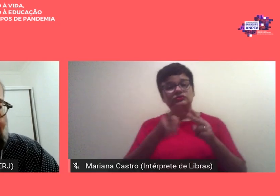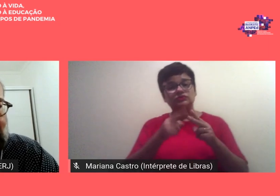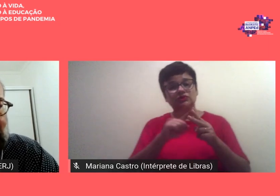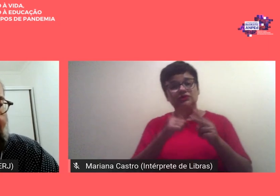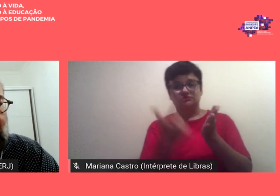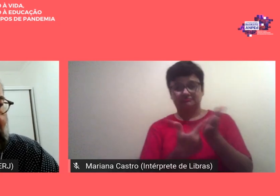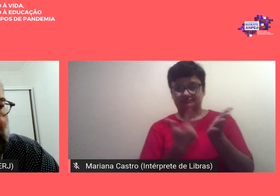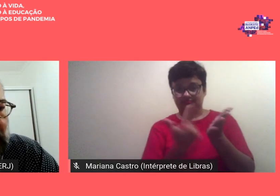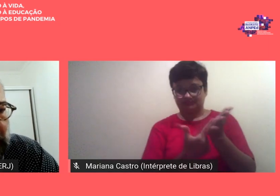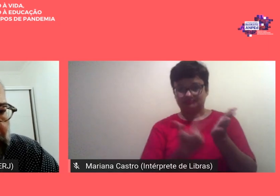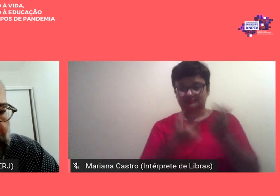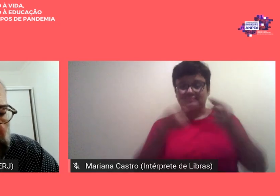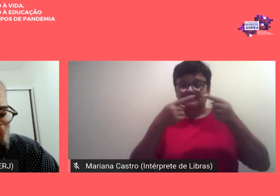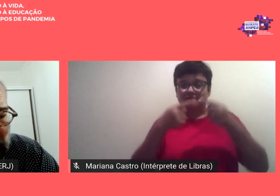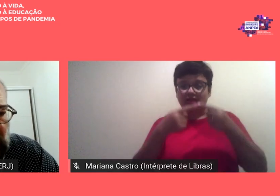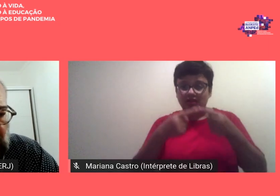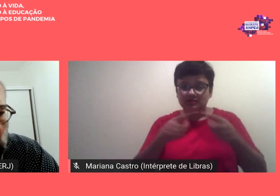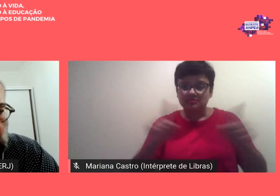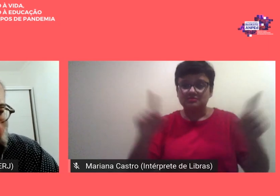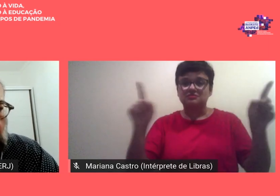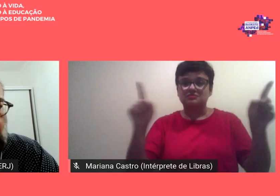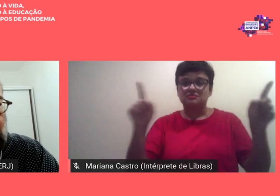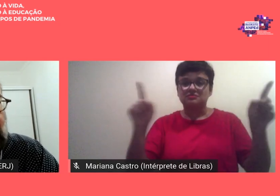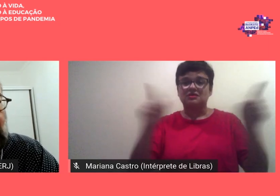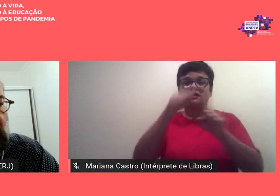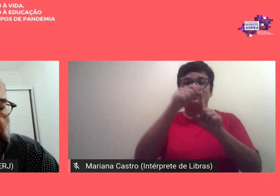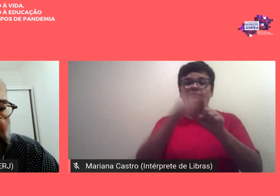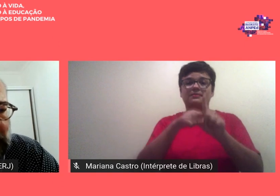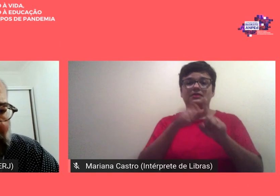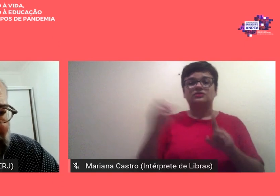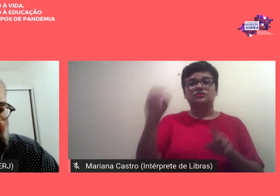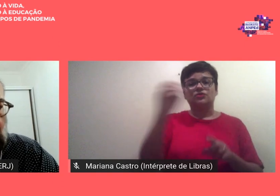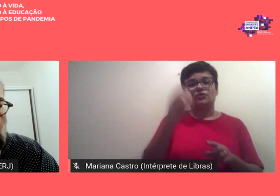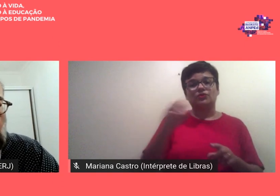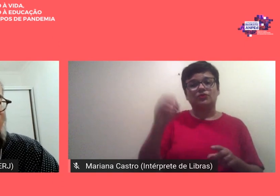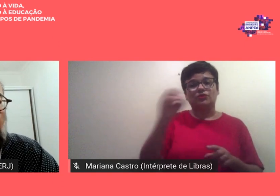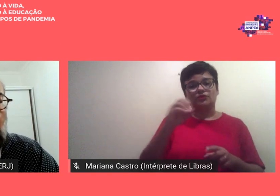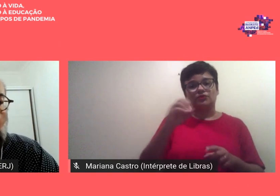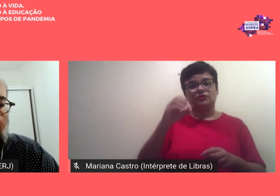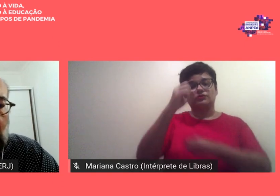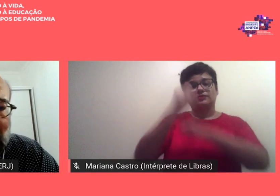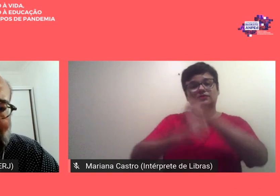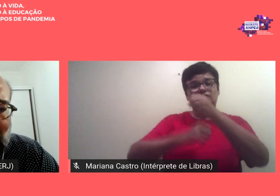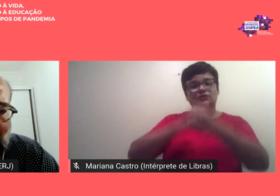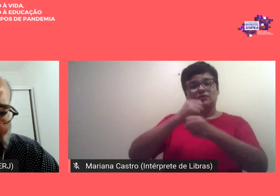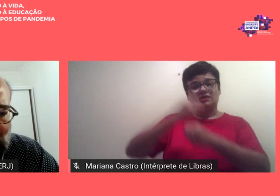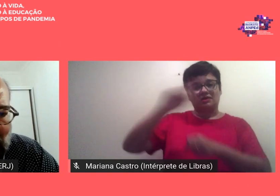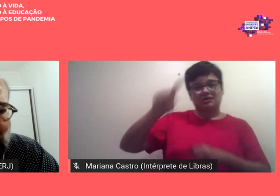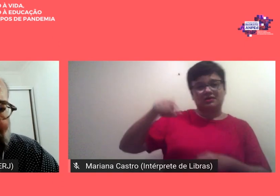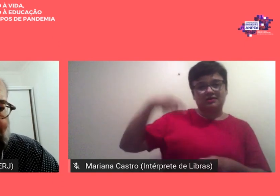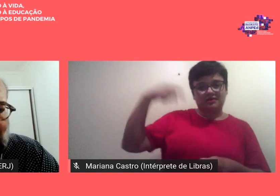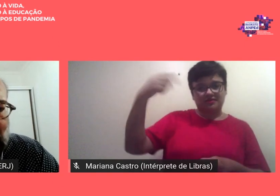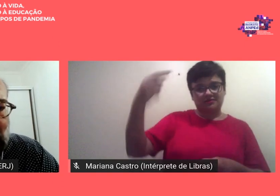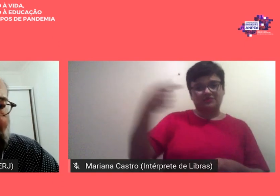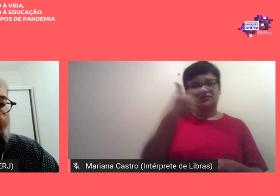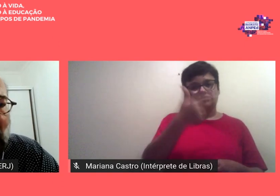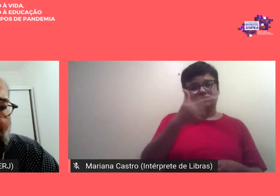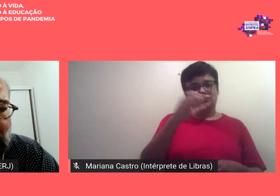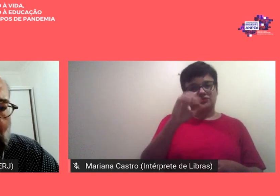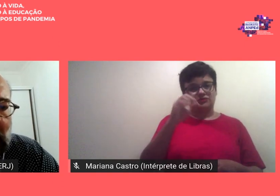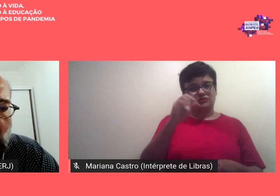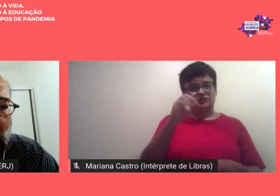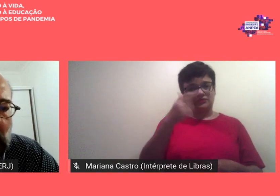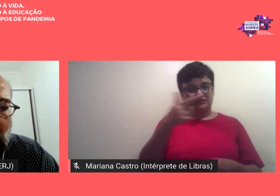lançados no mês de outubro de 2021 quando nós estaremos realizando